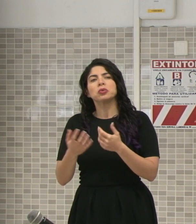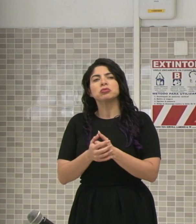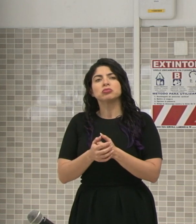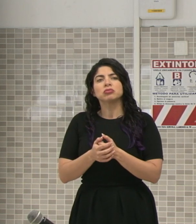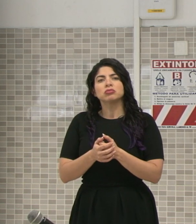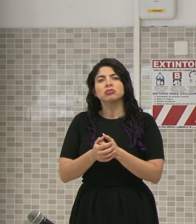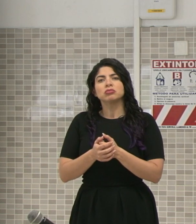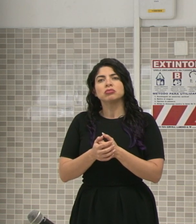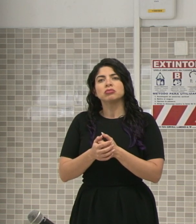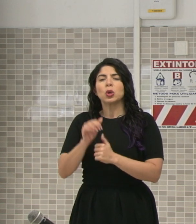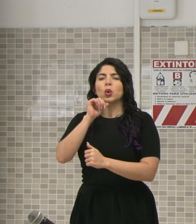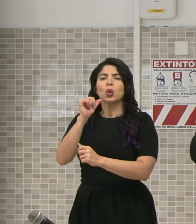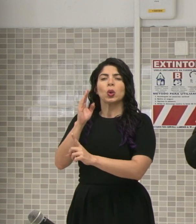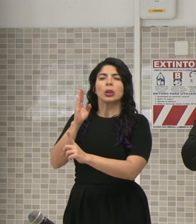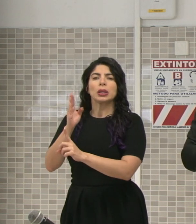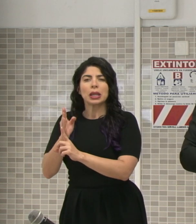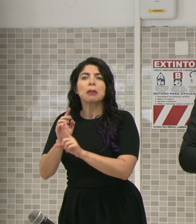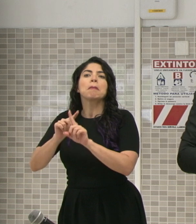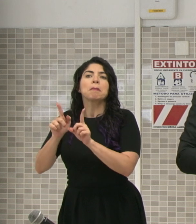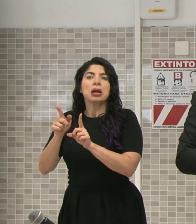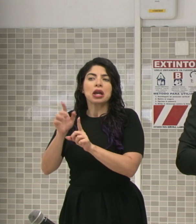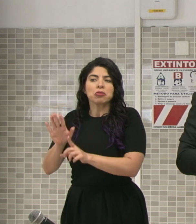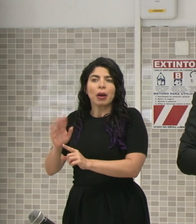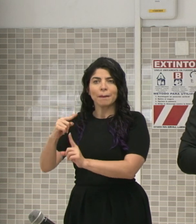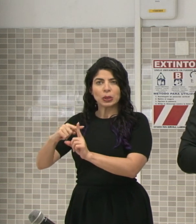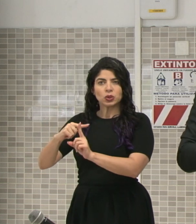indirecto, pero positivo al fin.